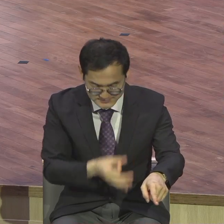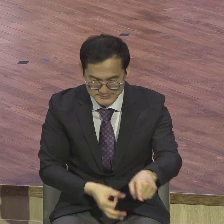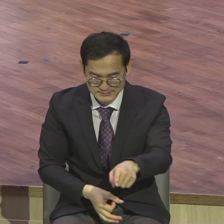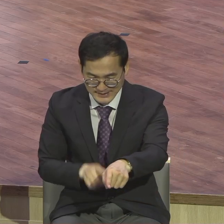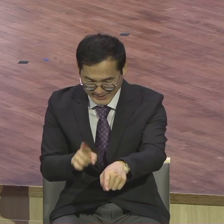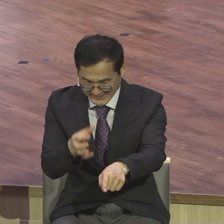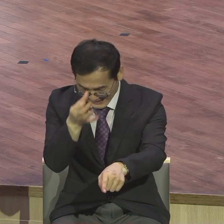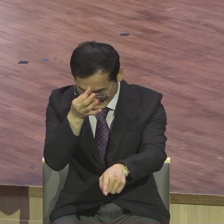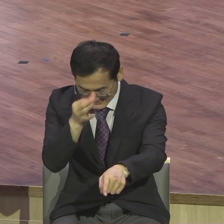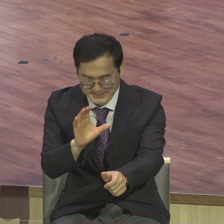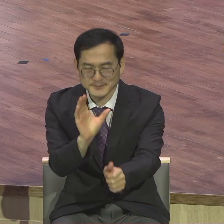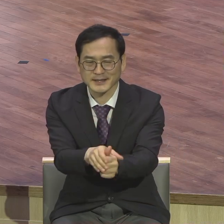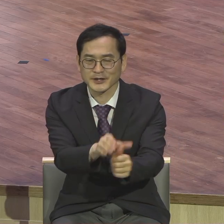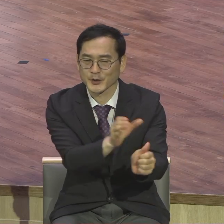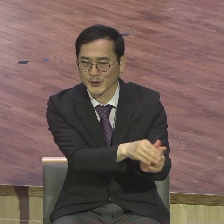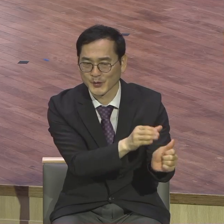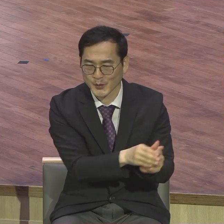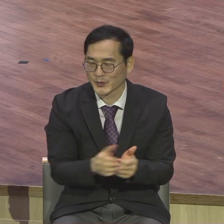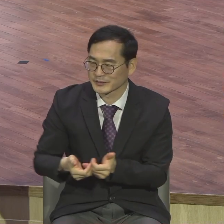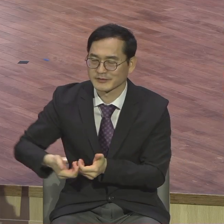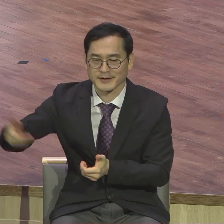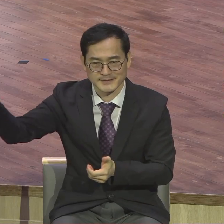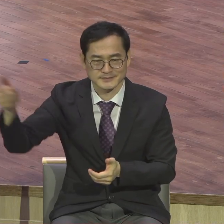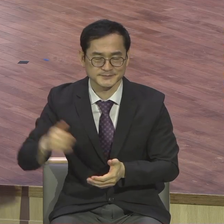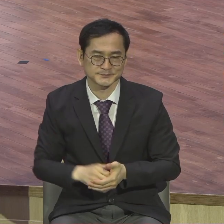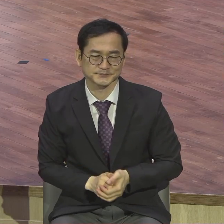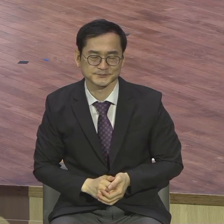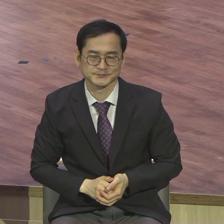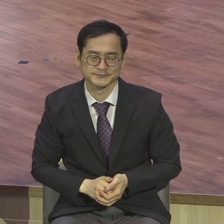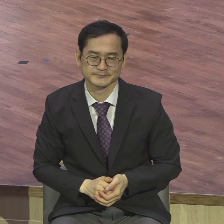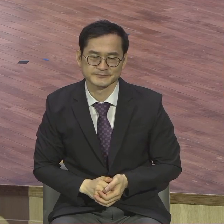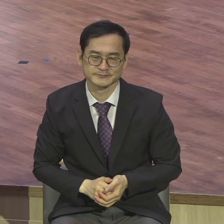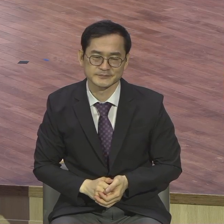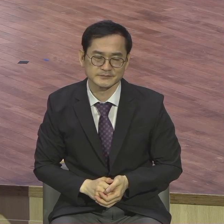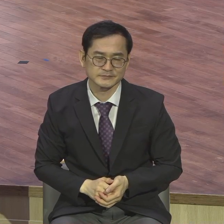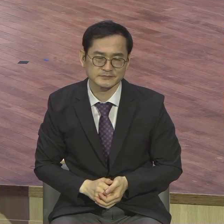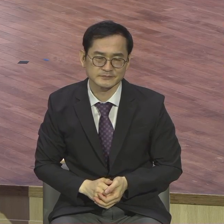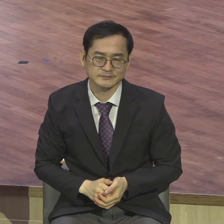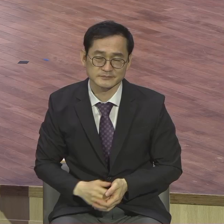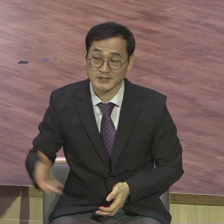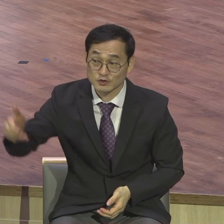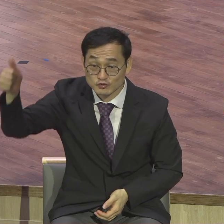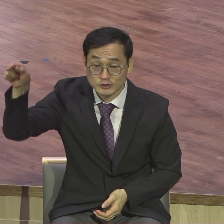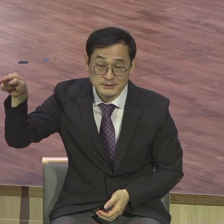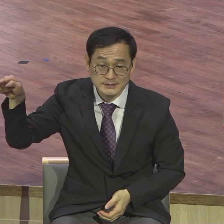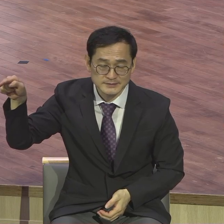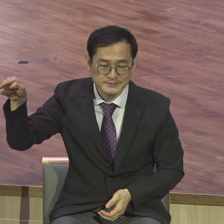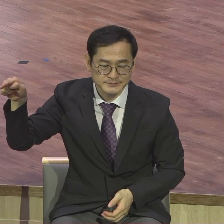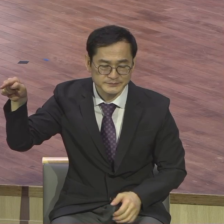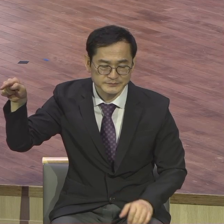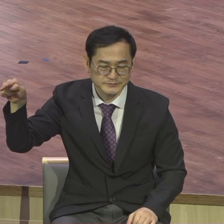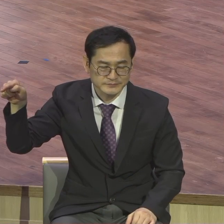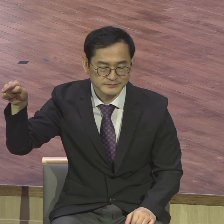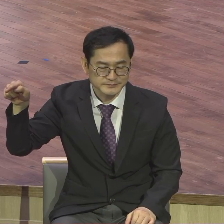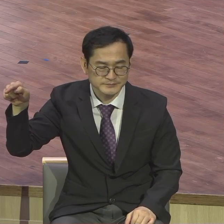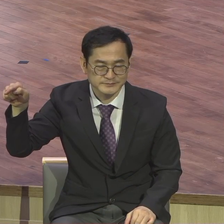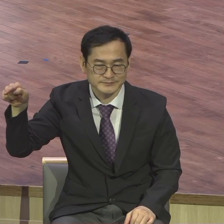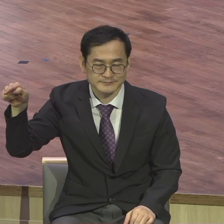달란트를 주고 떠났더니 주인이 타국에 나가면서 종들에게